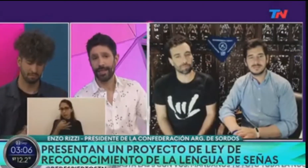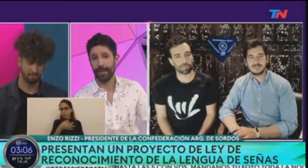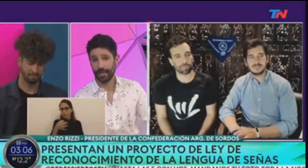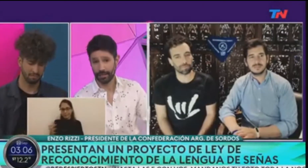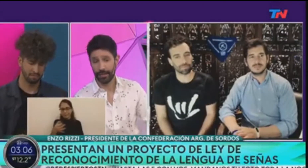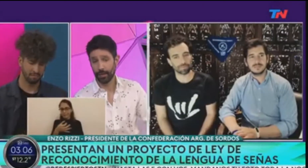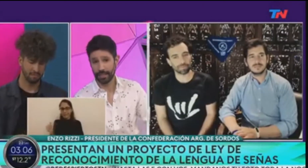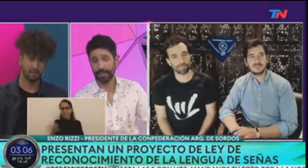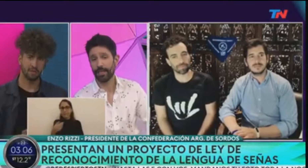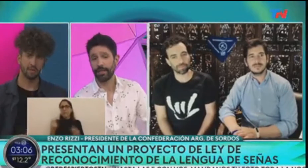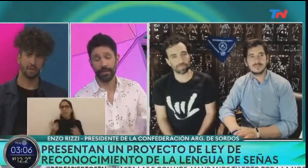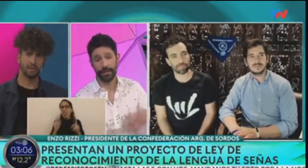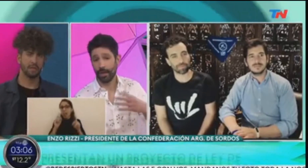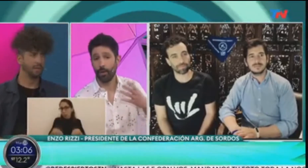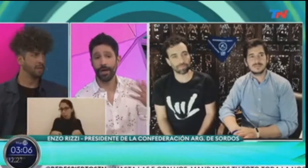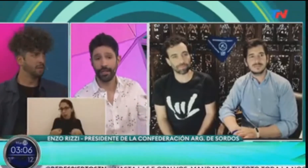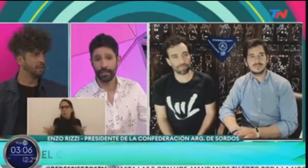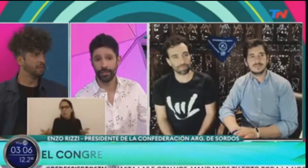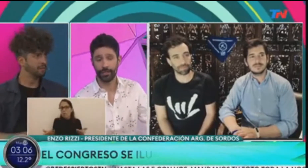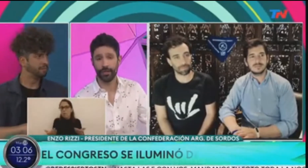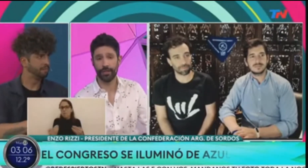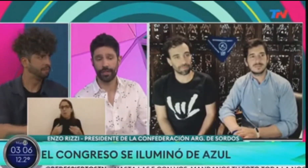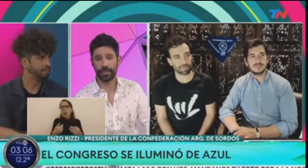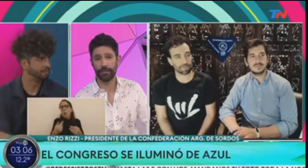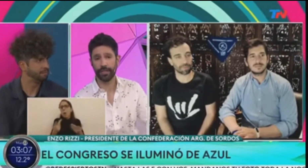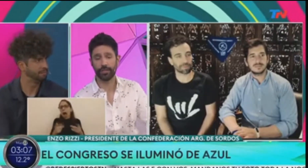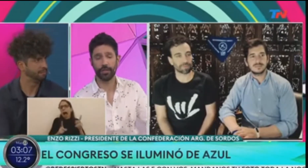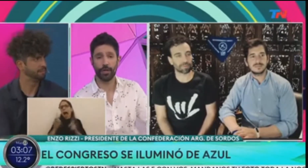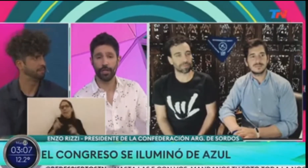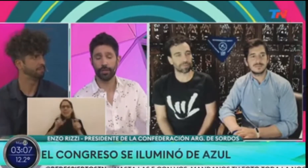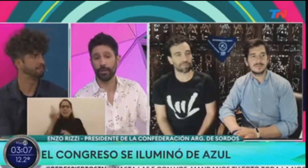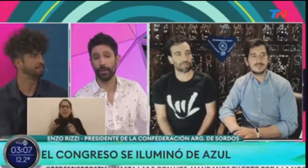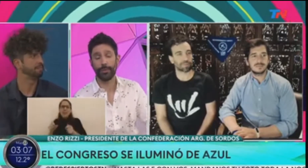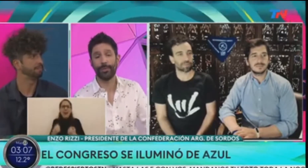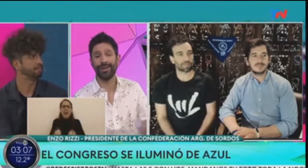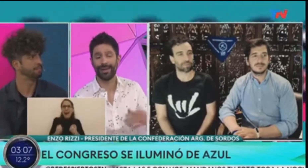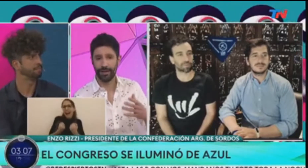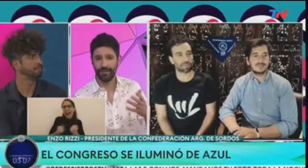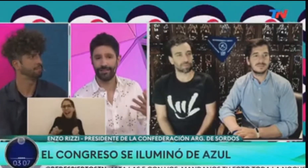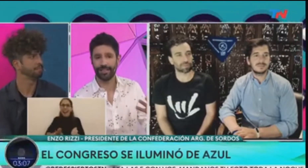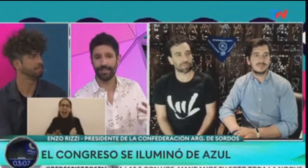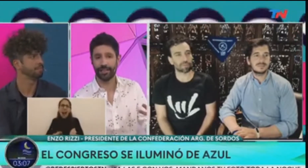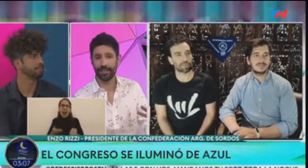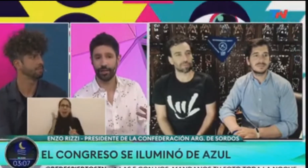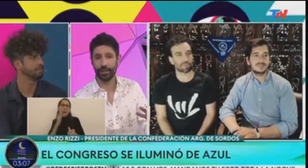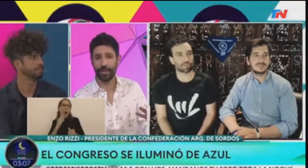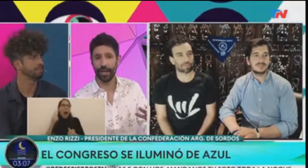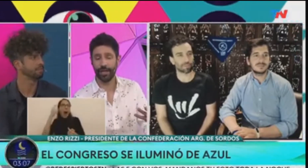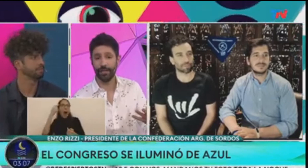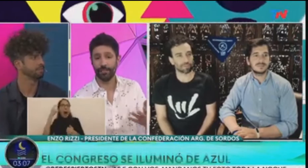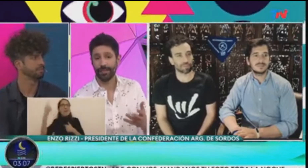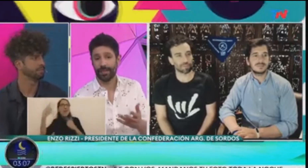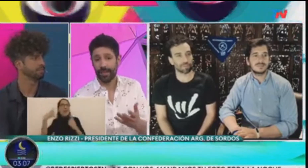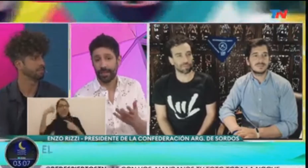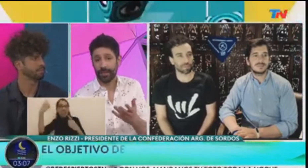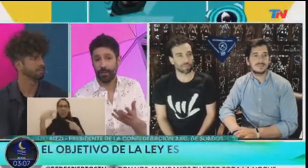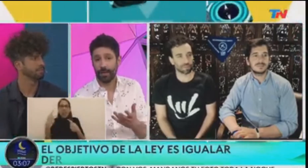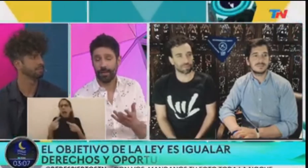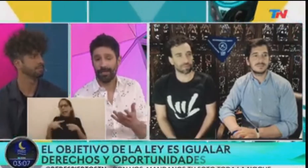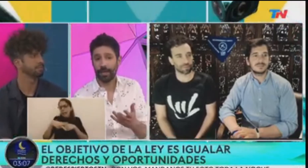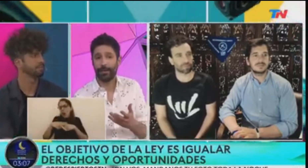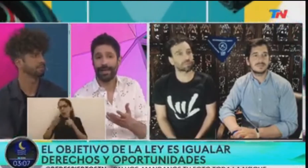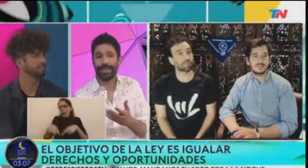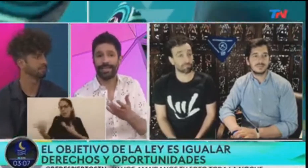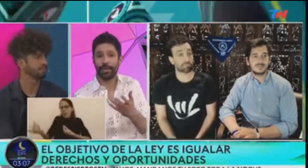Y además, digo, más allá de la buena intención de estas aplicaciones o de lo que pueda facilitar la tecnología, tiene que